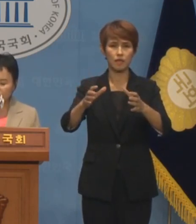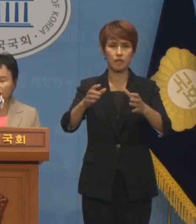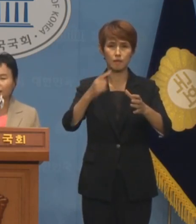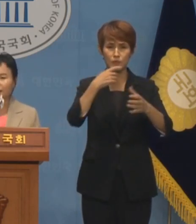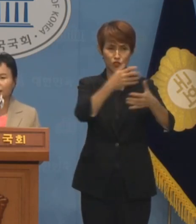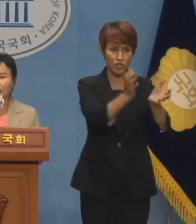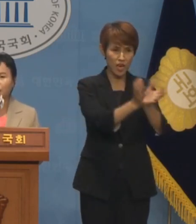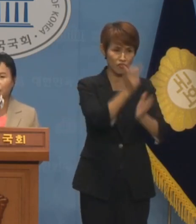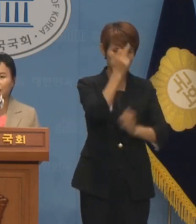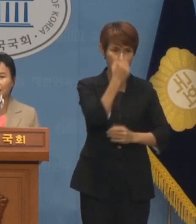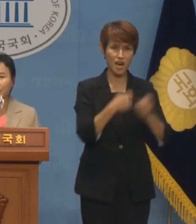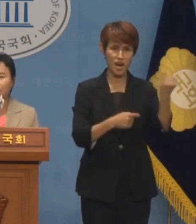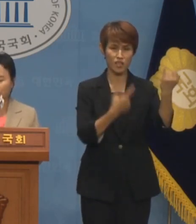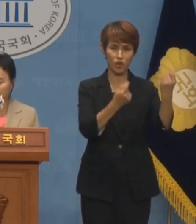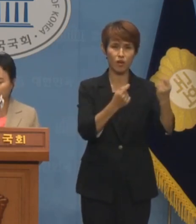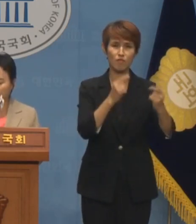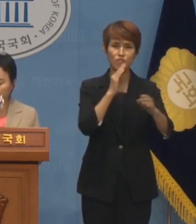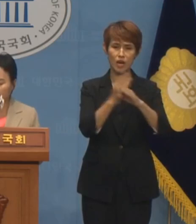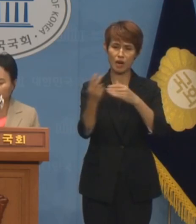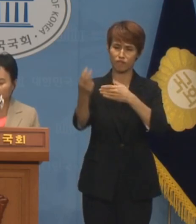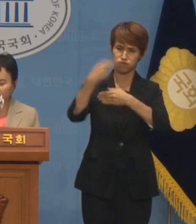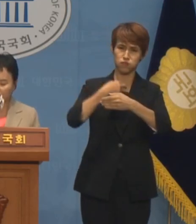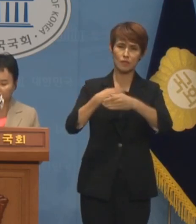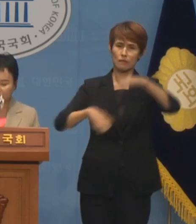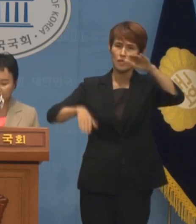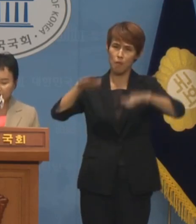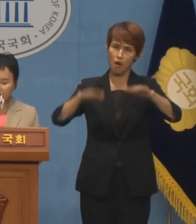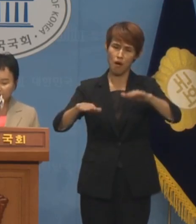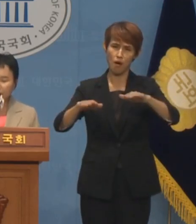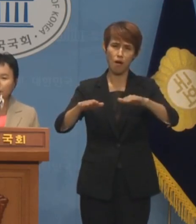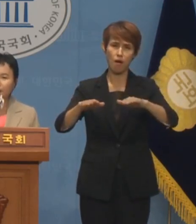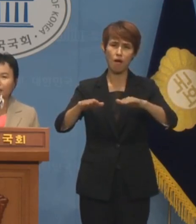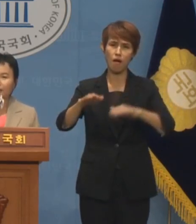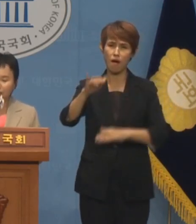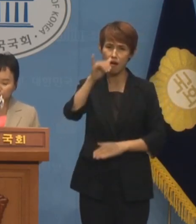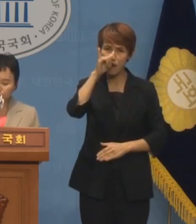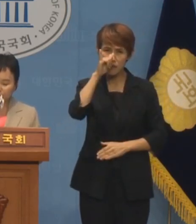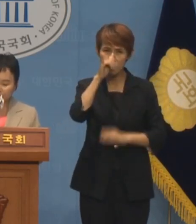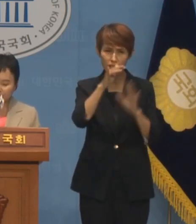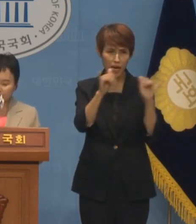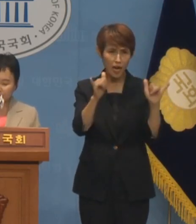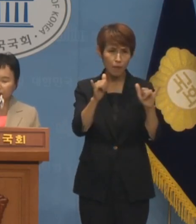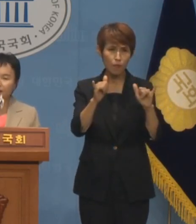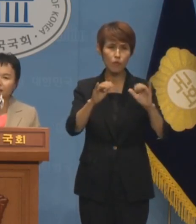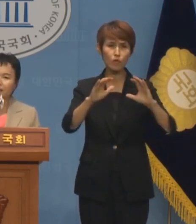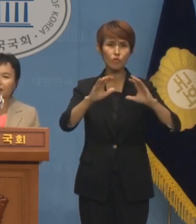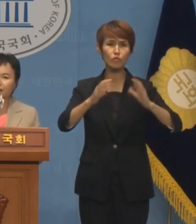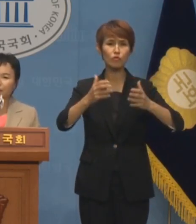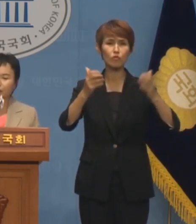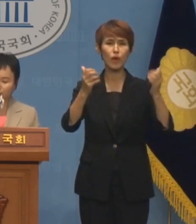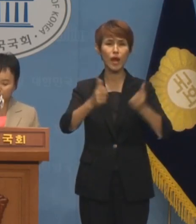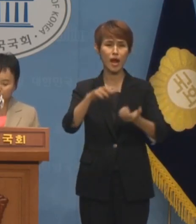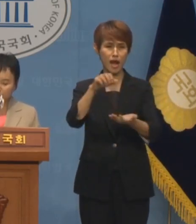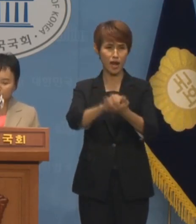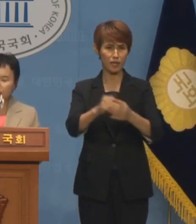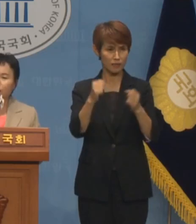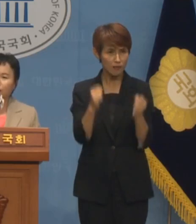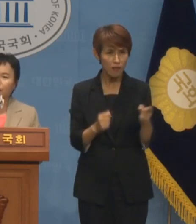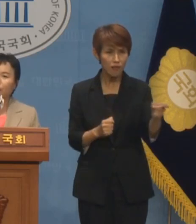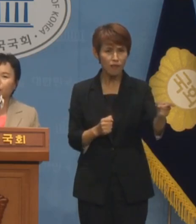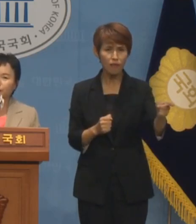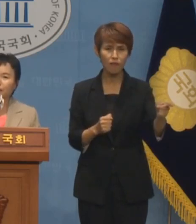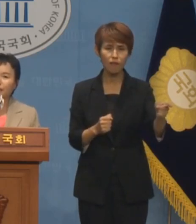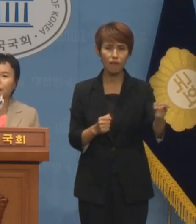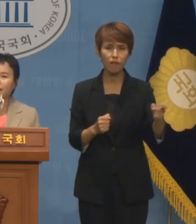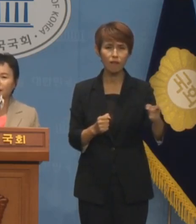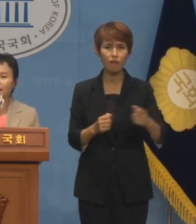채민희와 같은 탈북민 차별과 혐오가 가득한 사람들이 국회를 장악한 세상이라면 과연